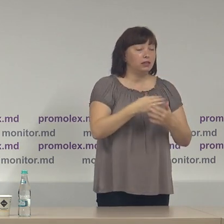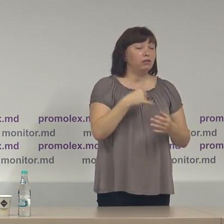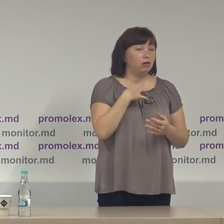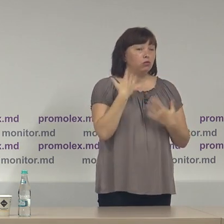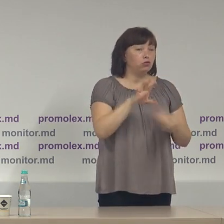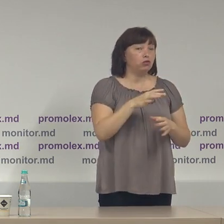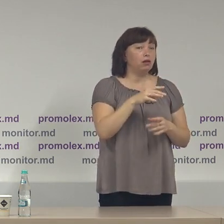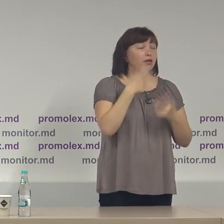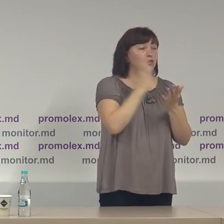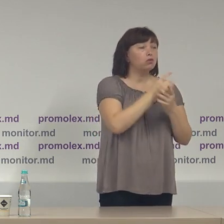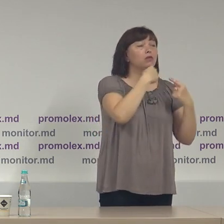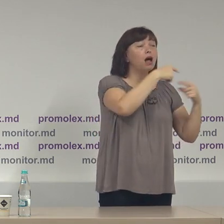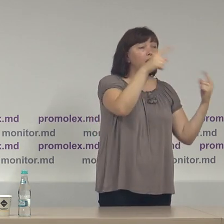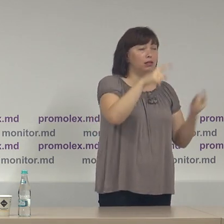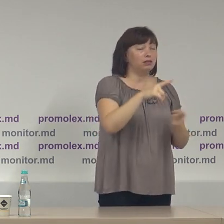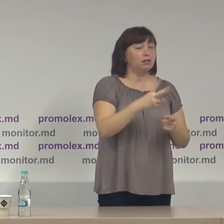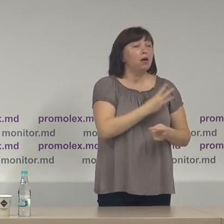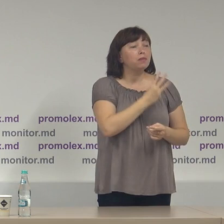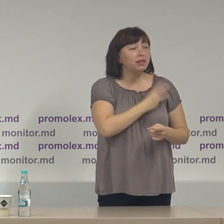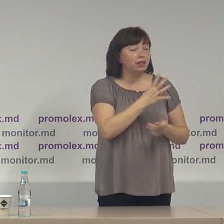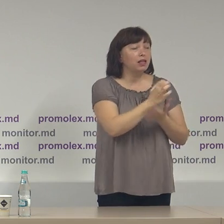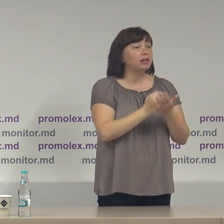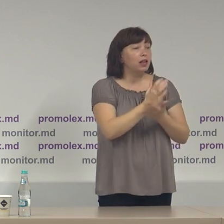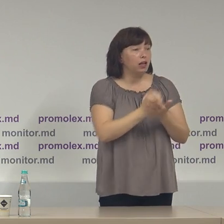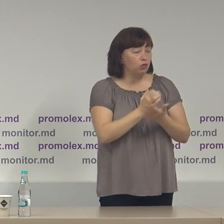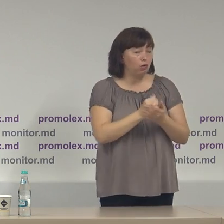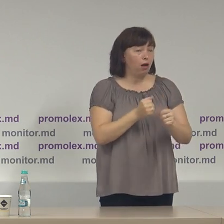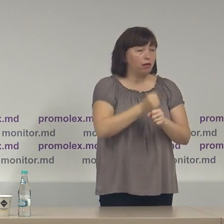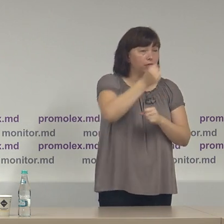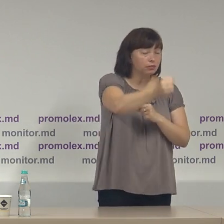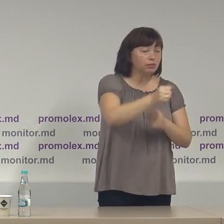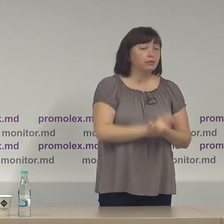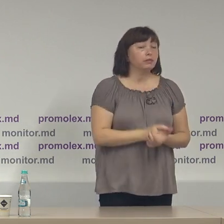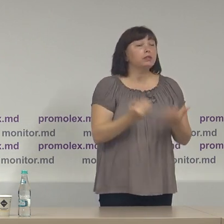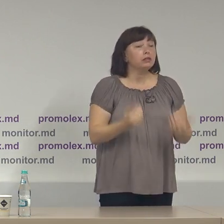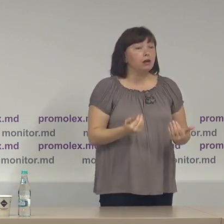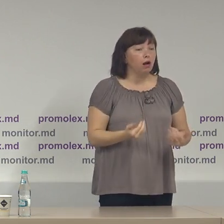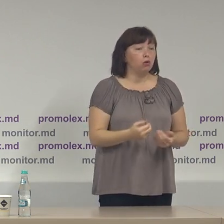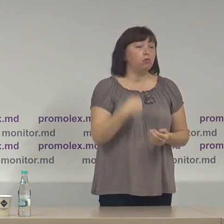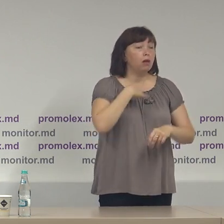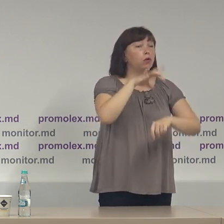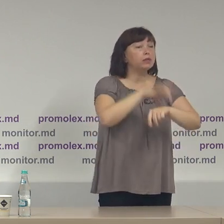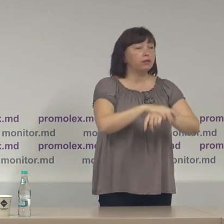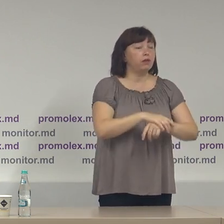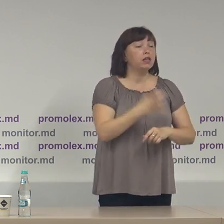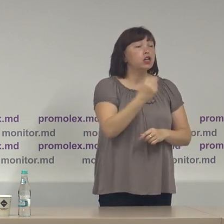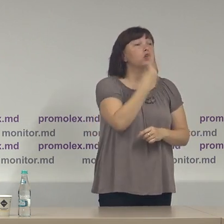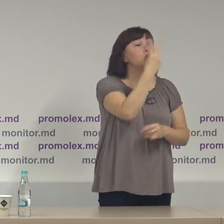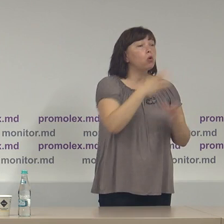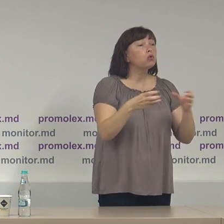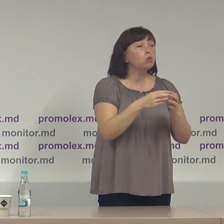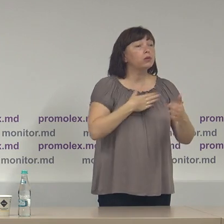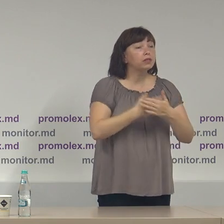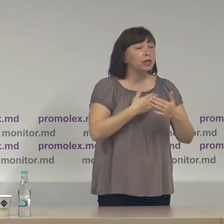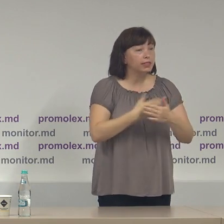disimilare vis-a-vis de alți pretendenți la funcția de concurență electoral acum am observat că încă două grupuri de